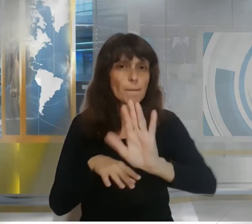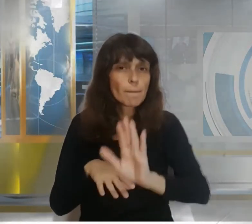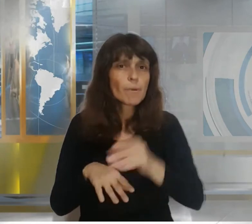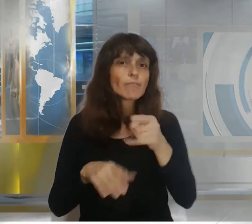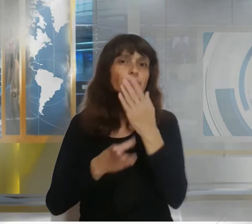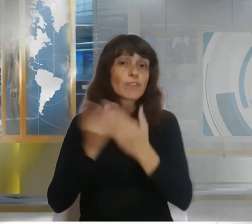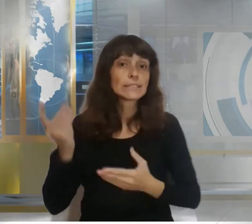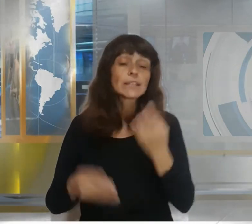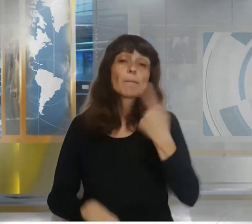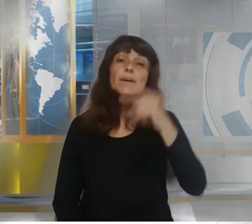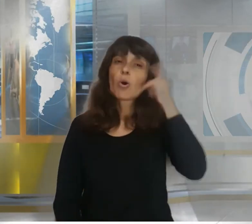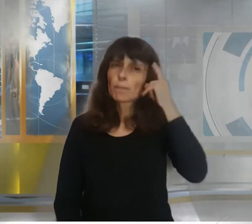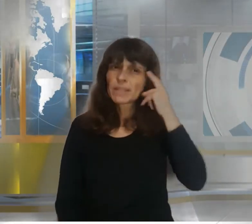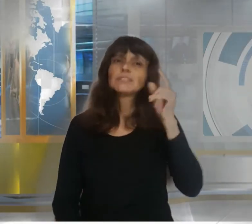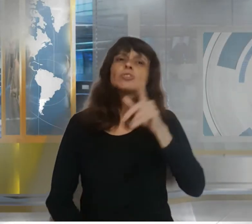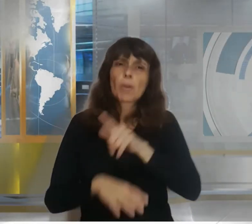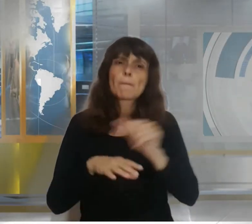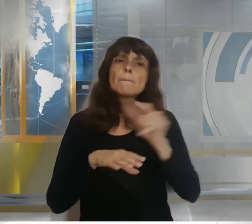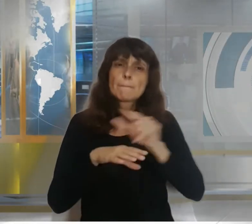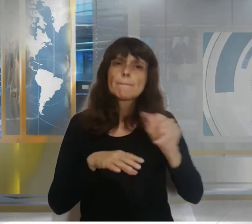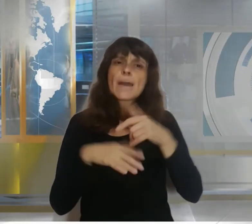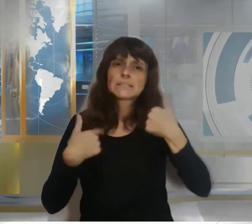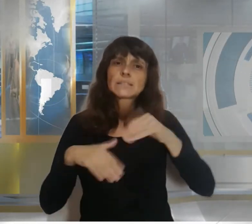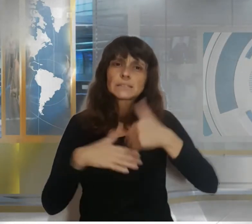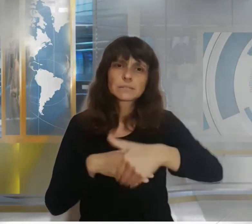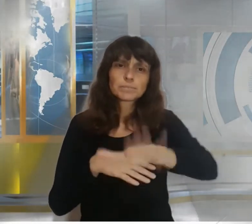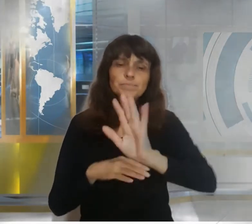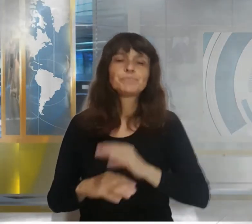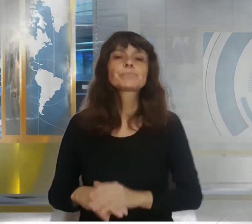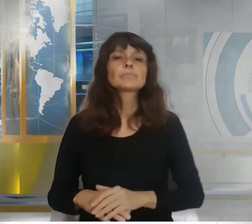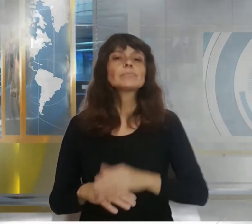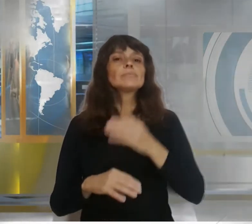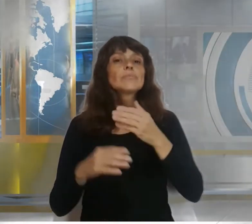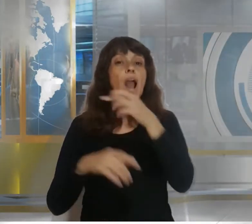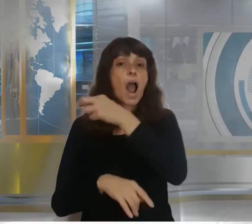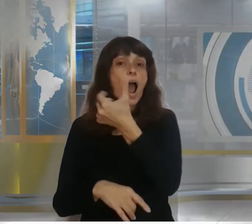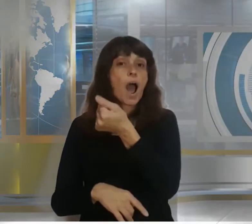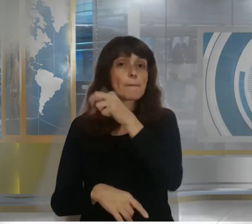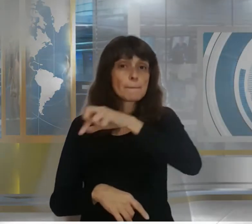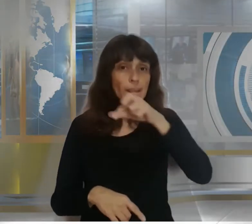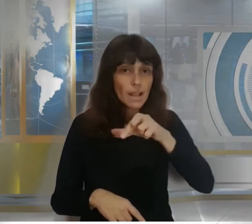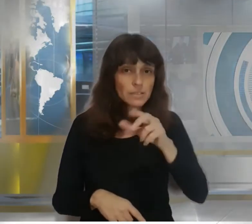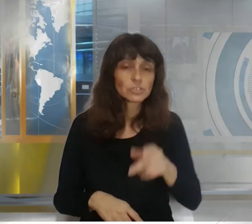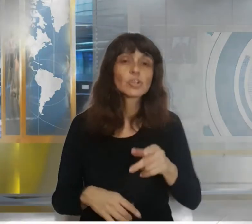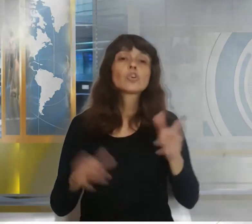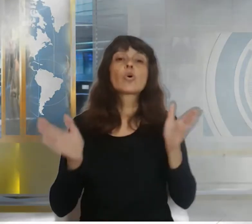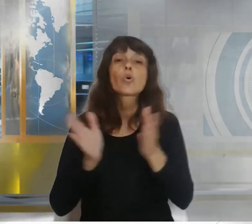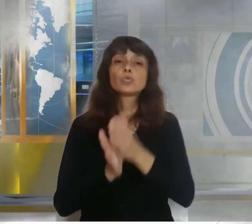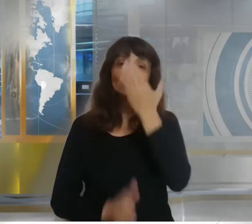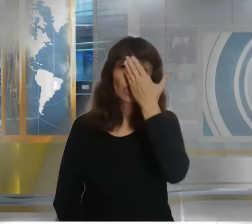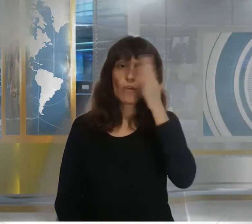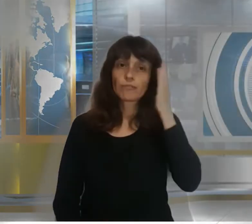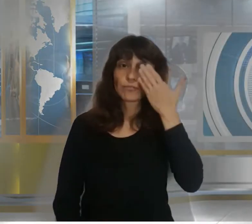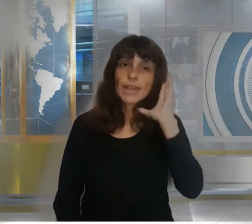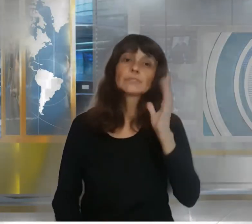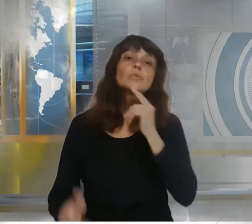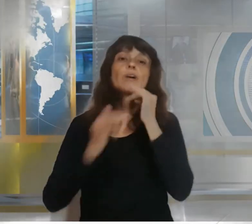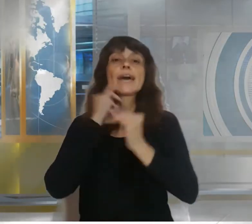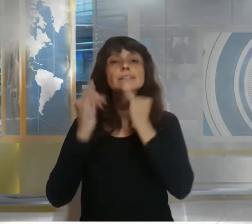se extendió por varios meses desde la aplicación que pertenece a Facebook explicaron que el error fue reparado